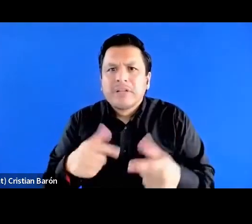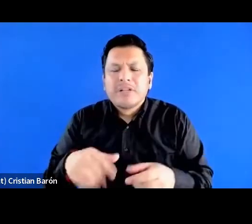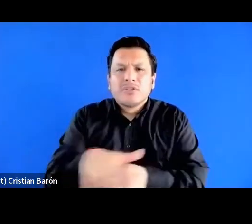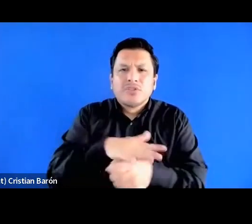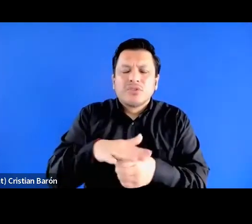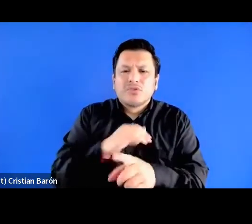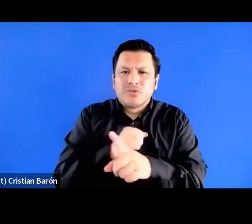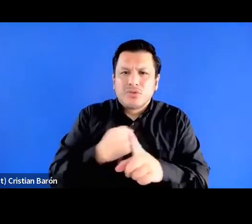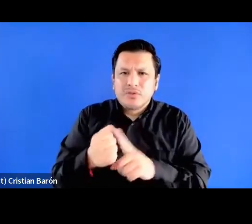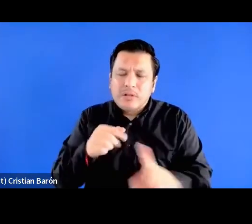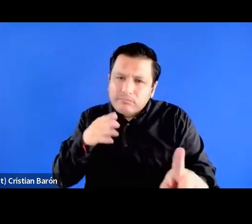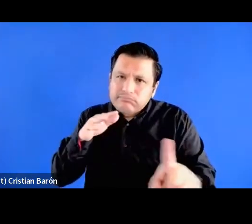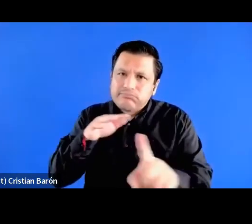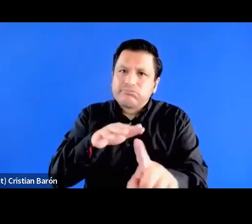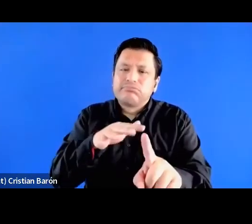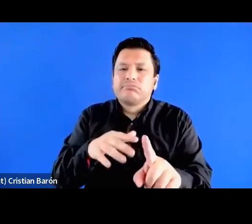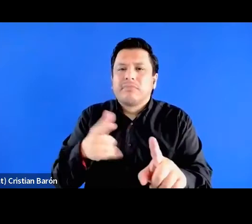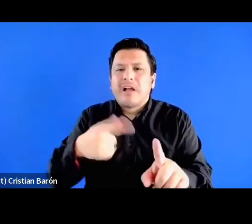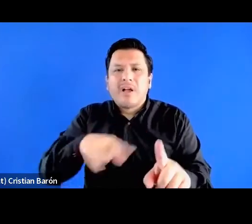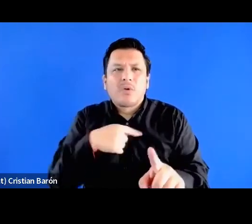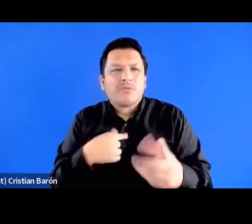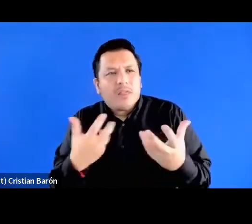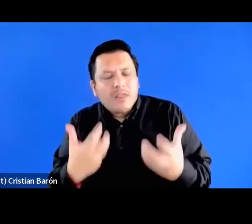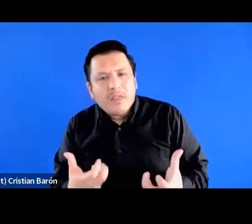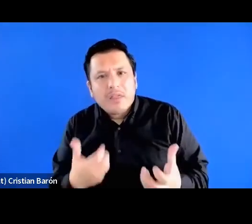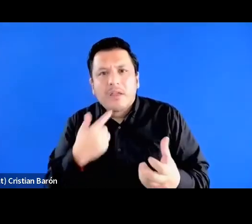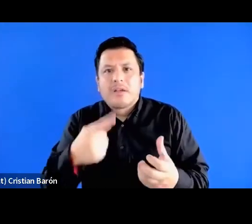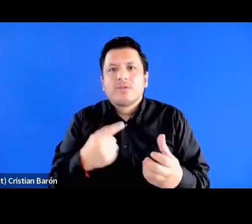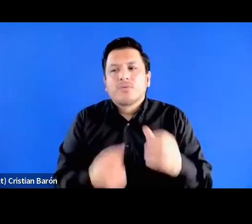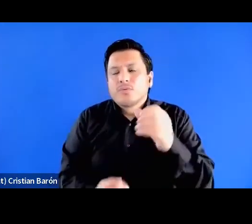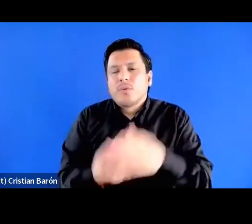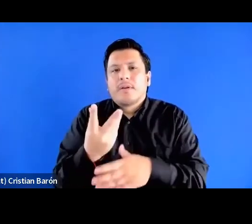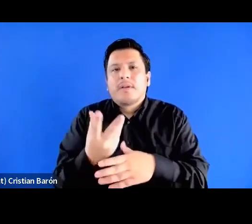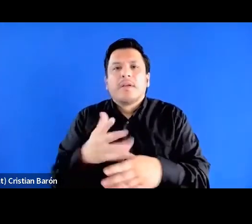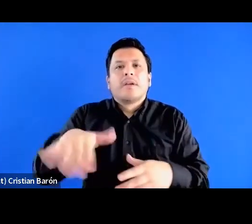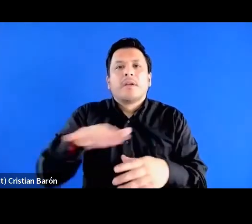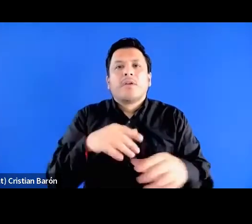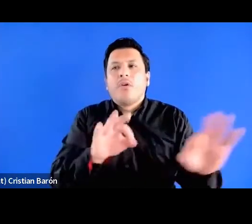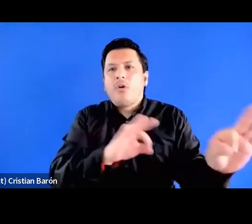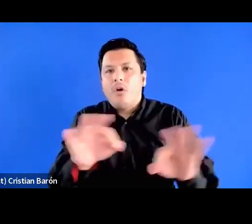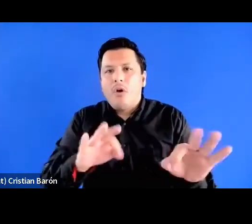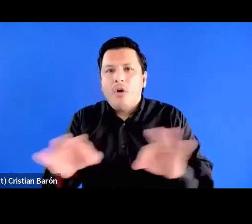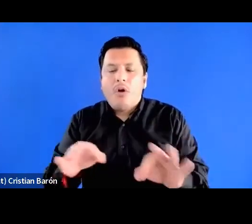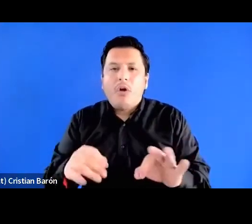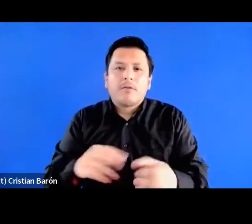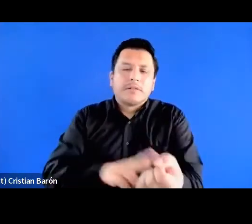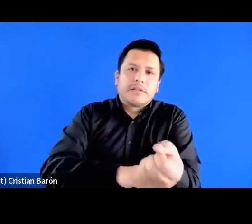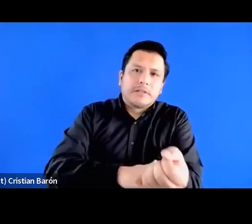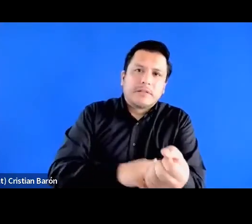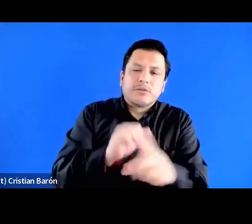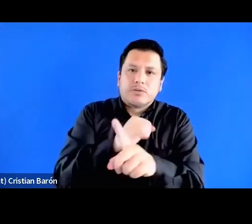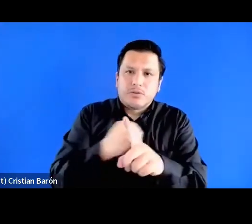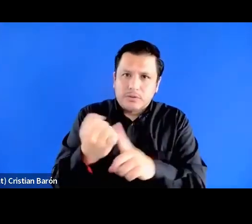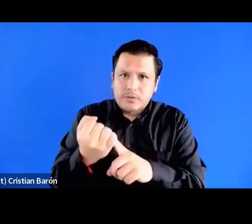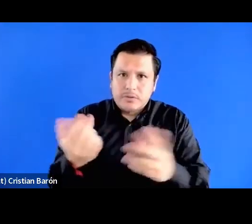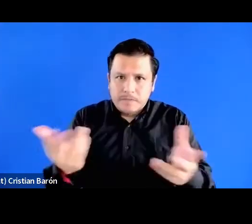imponía la desdicha genealógica de su origen en un orden socioracial pigmento-gráfico. Parafraseando